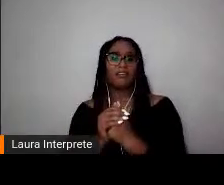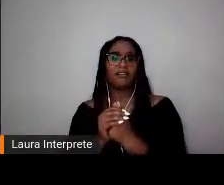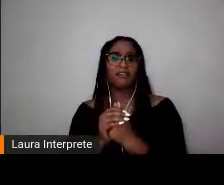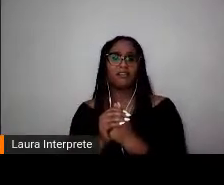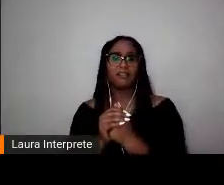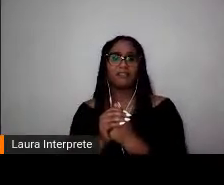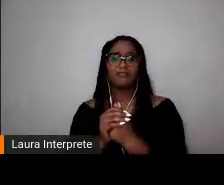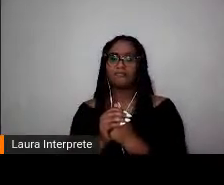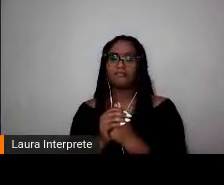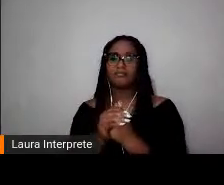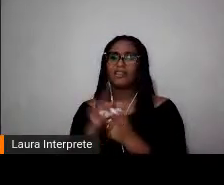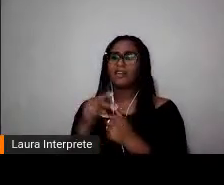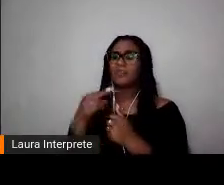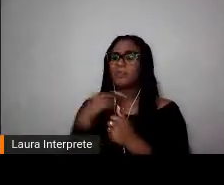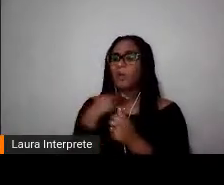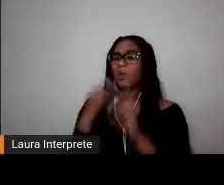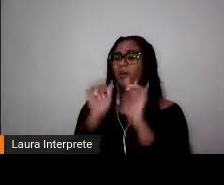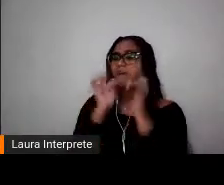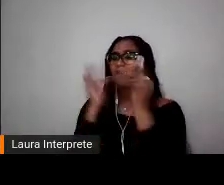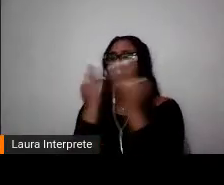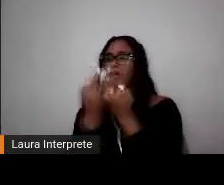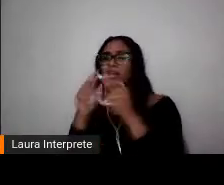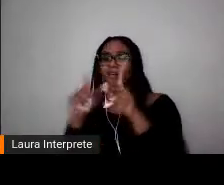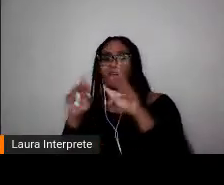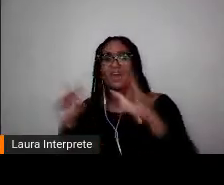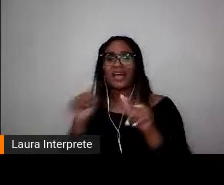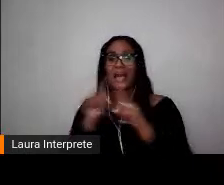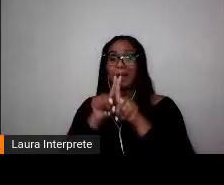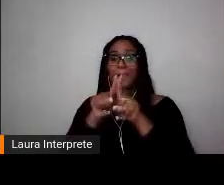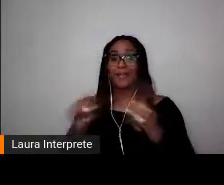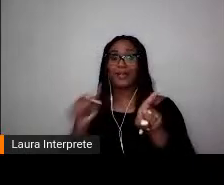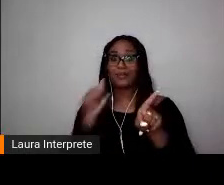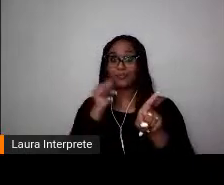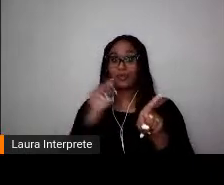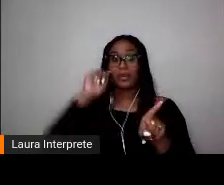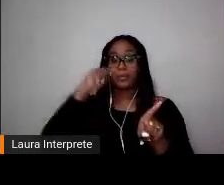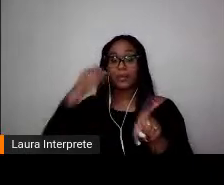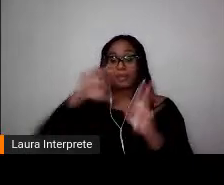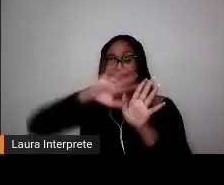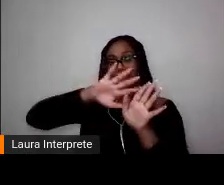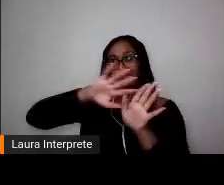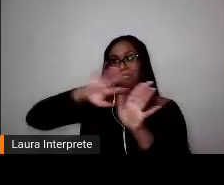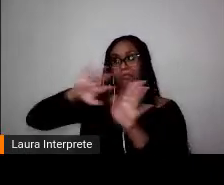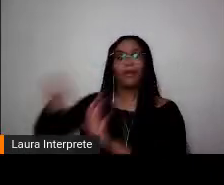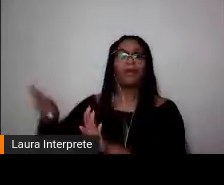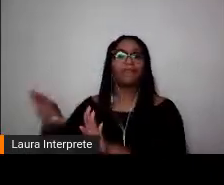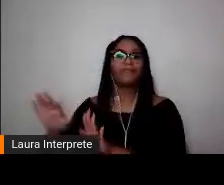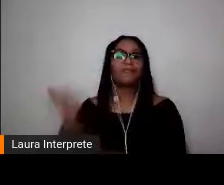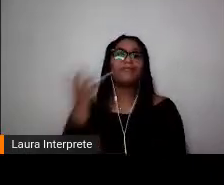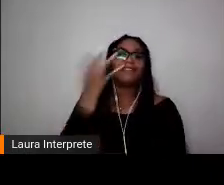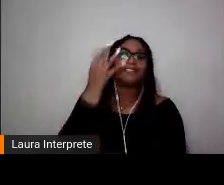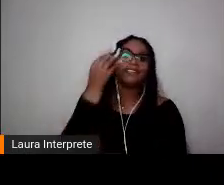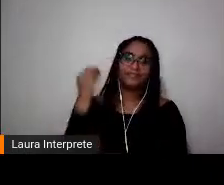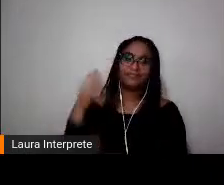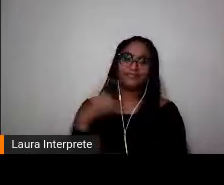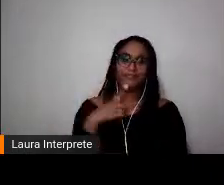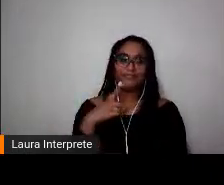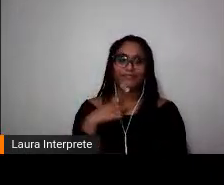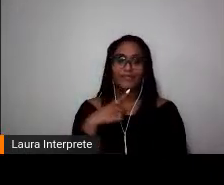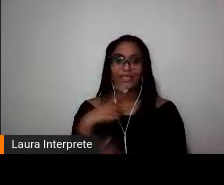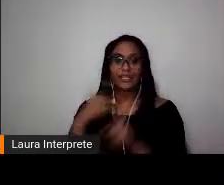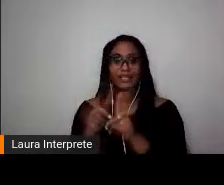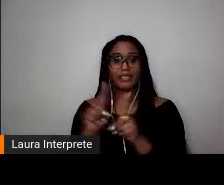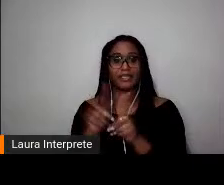até muito recentemente, dessa concepção. Logo, tendo a inferir que o Decreto-Lei de 1941 não se